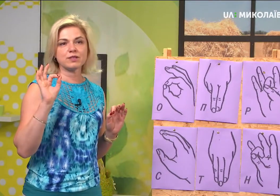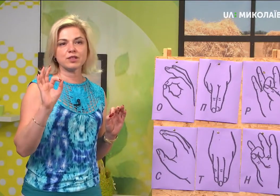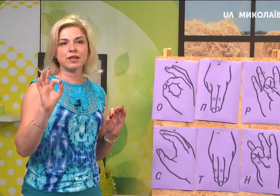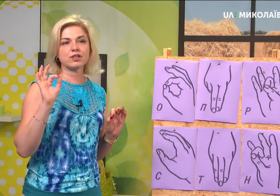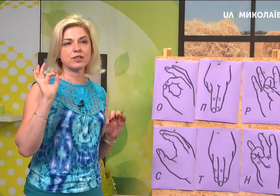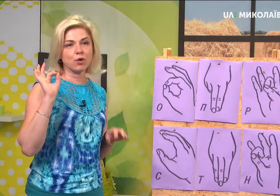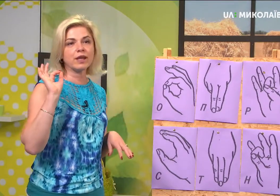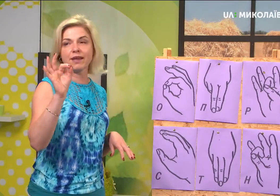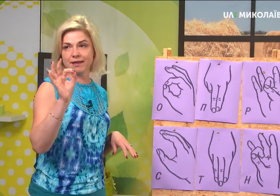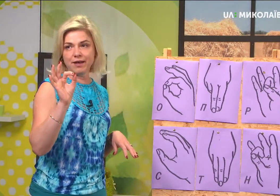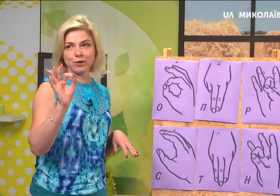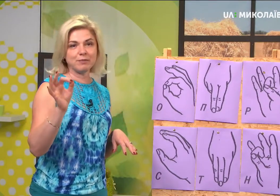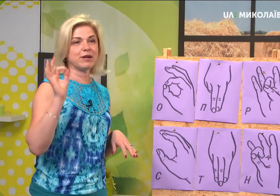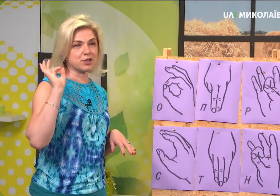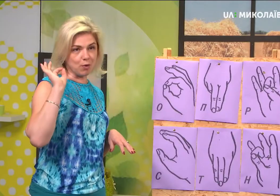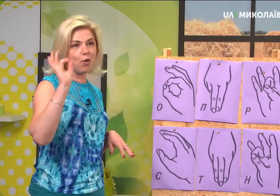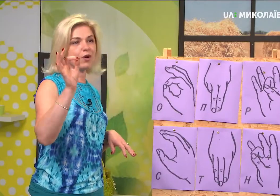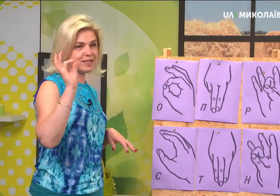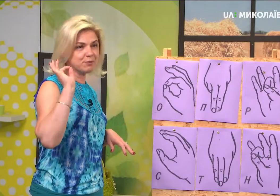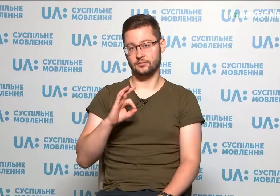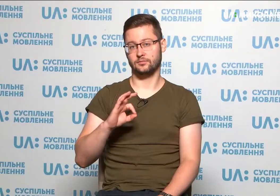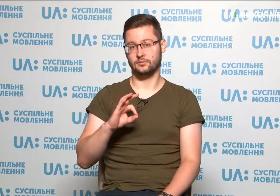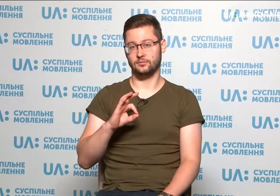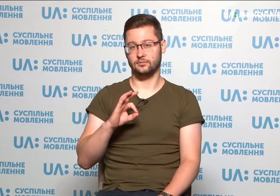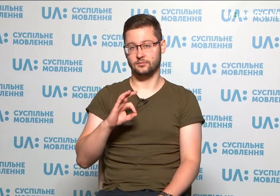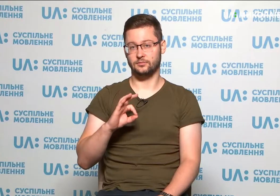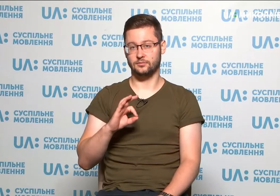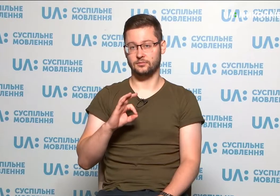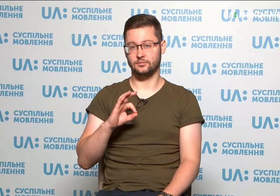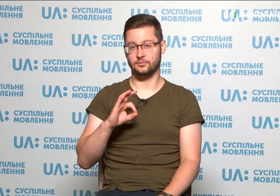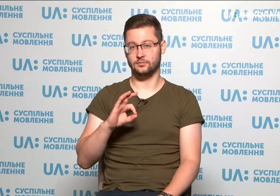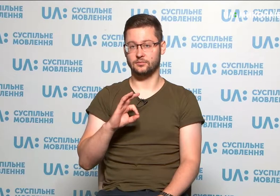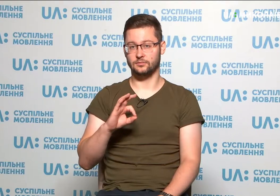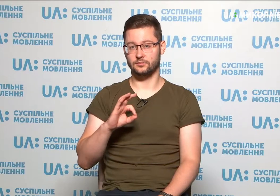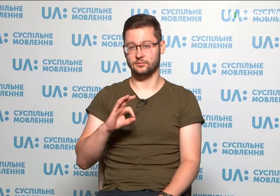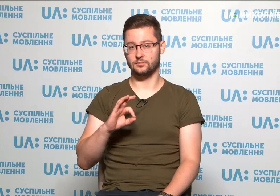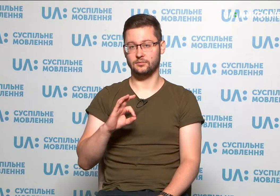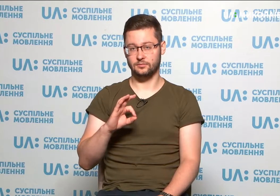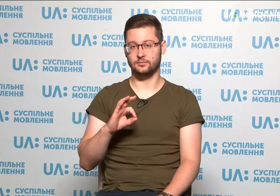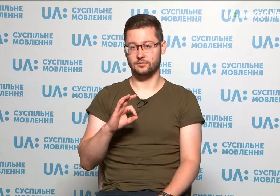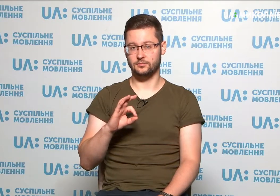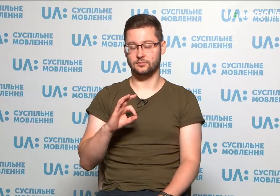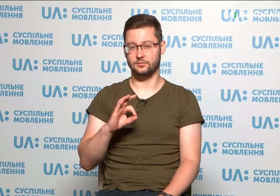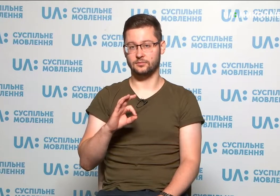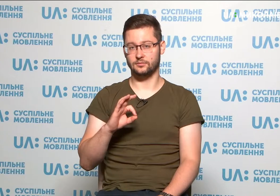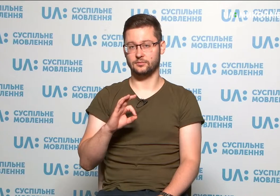означає жест ОКЕЙ. Коли ми кажемо ОК, все буде добре, ОКЕЙ, як справи, ОКЕЙ і так далі. Це також позначається